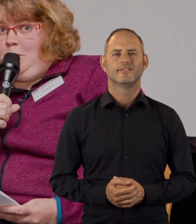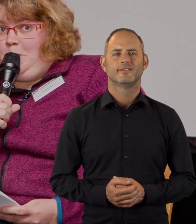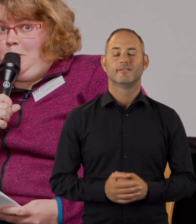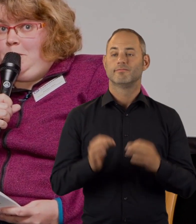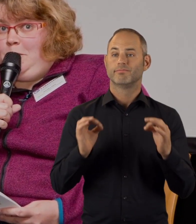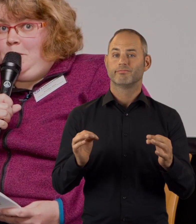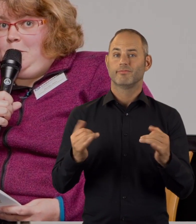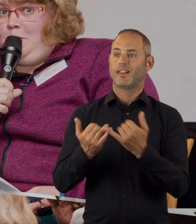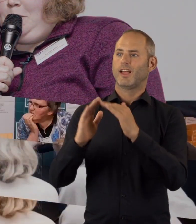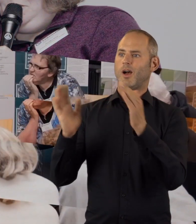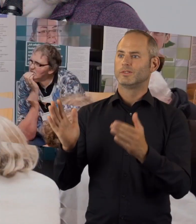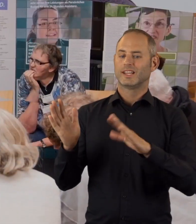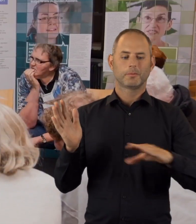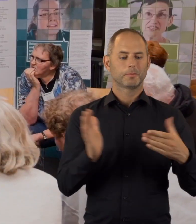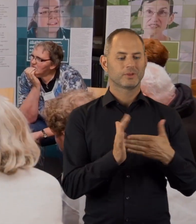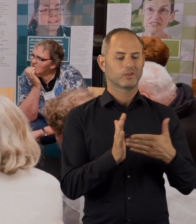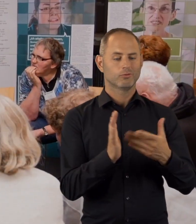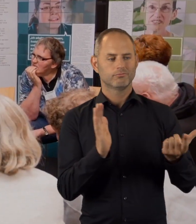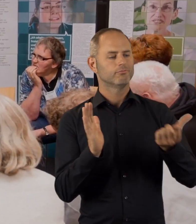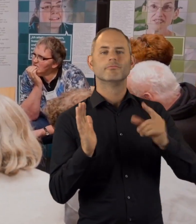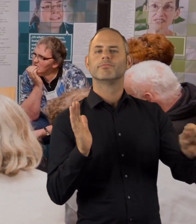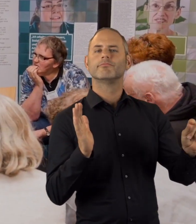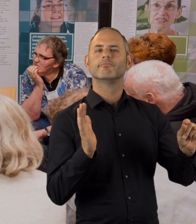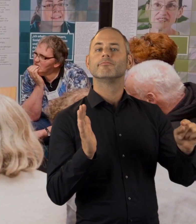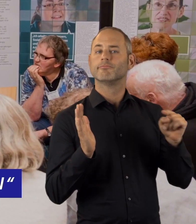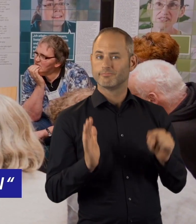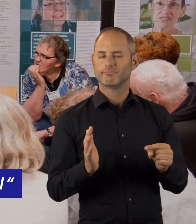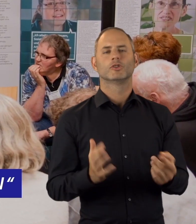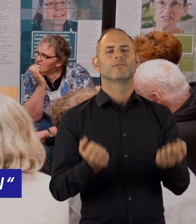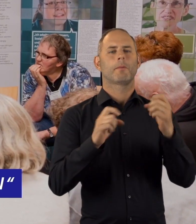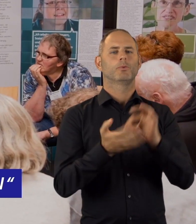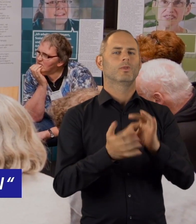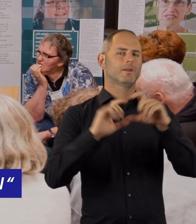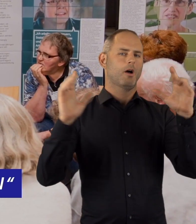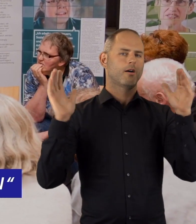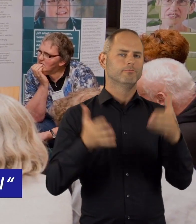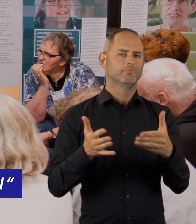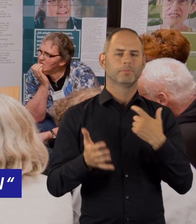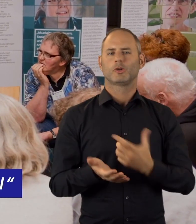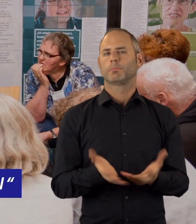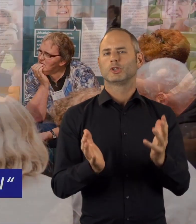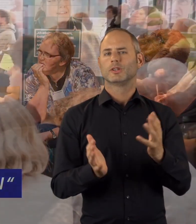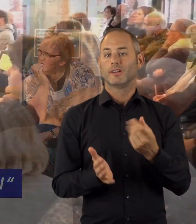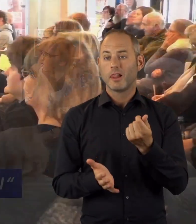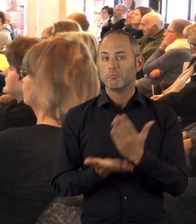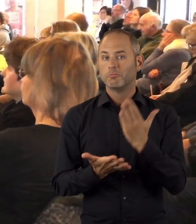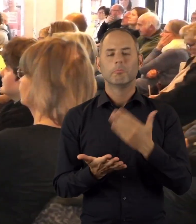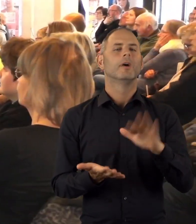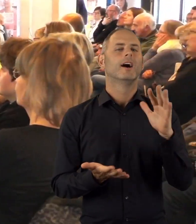Wenn Kinder mit Behinderungen das Elternhaus verlassen, war ein Themenschwerpunkt der Veranstaltung das persönliche Budget mehr als Geld, die vom